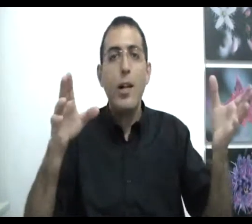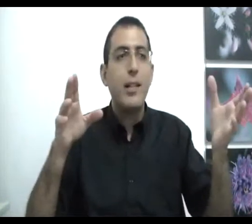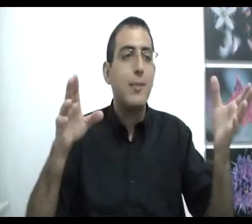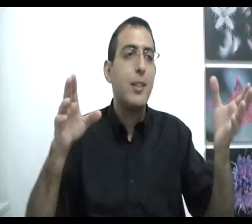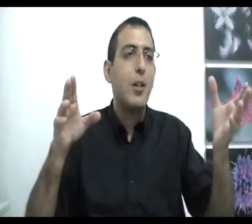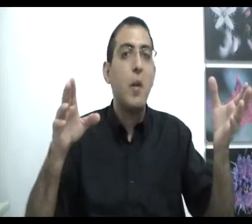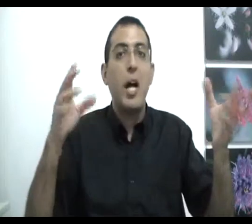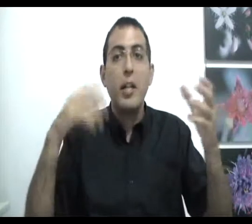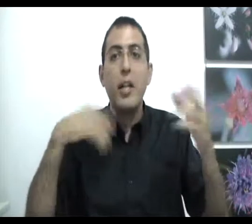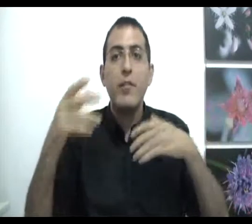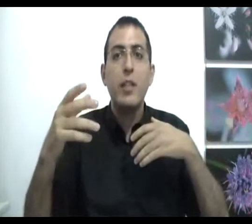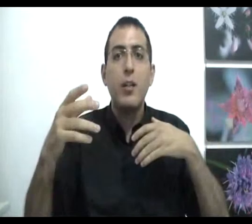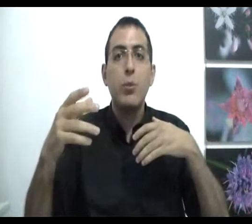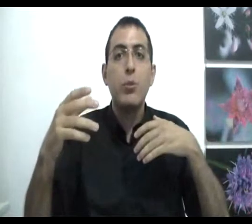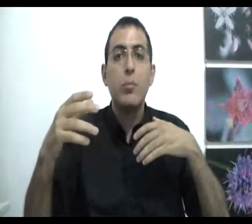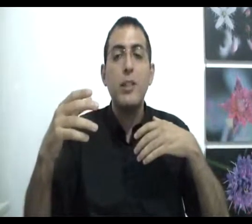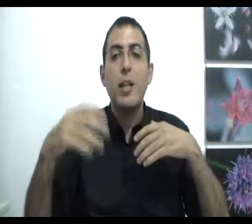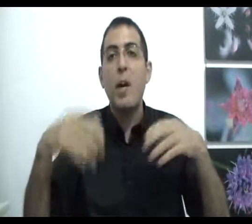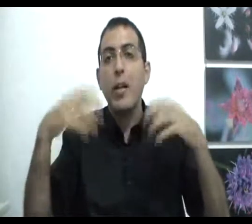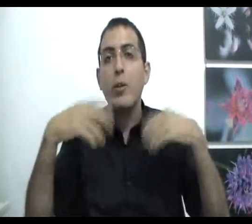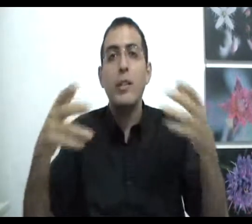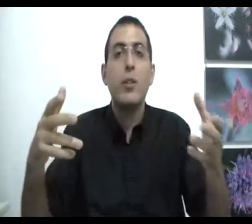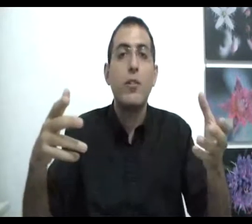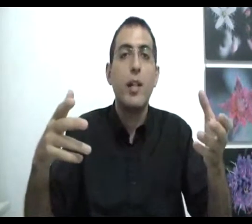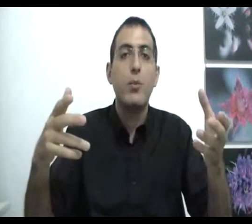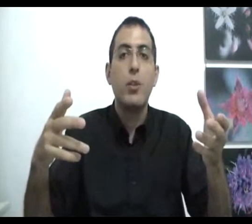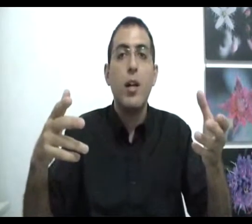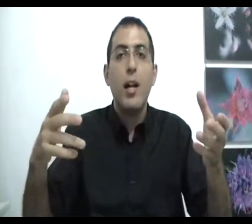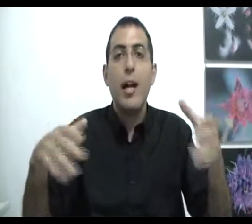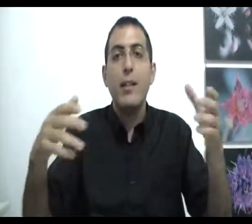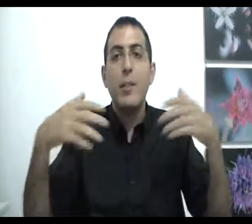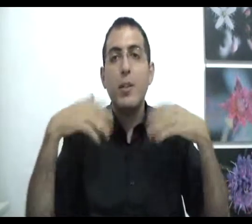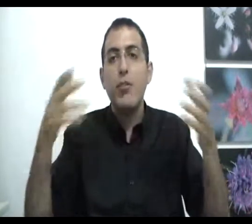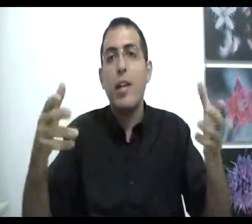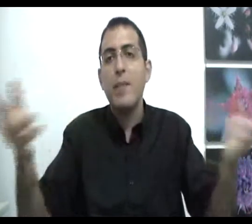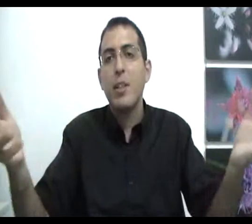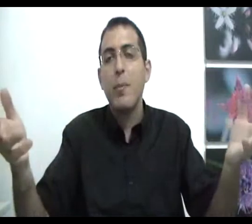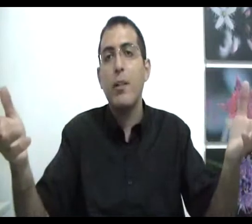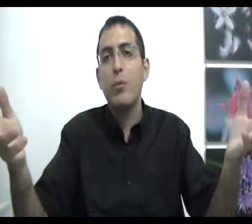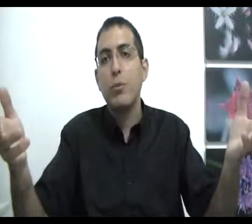אני אז מה שייך לומר אני חוויתי אחדות מה שייך לומר אני יודע שאני חווי אחדות הרי אם אתה יודע שאתה קיים אז אתה לא באחדות